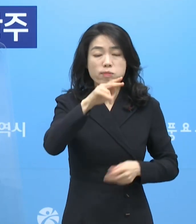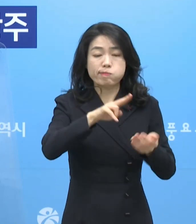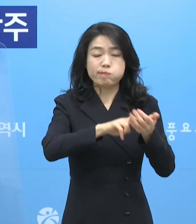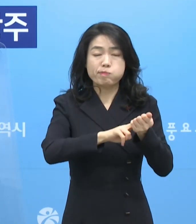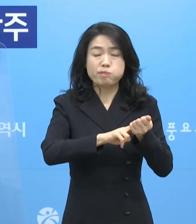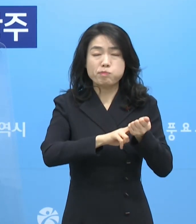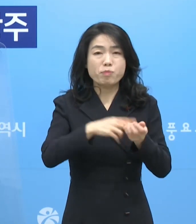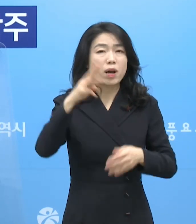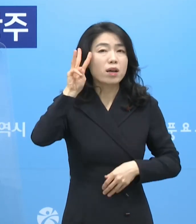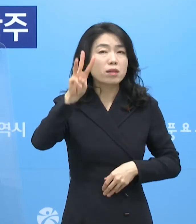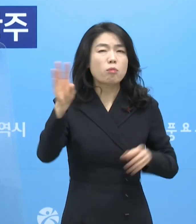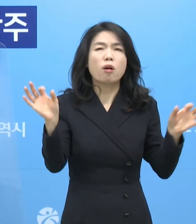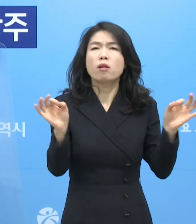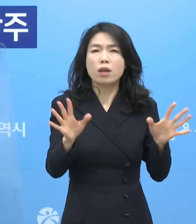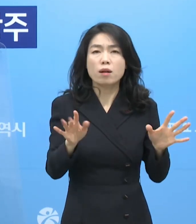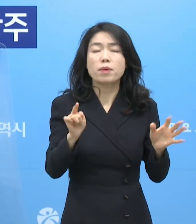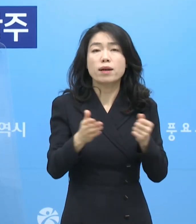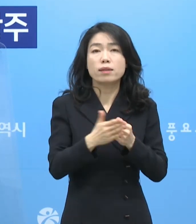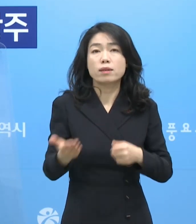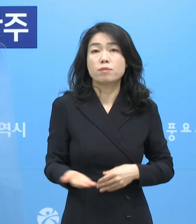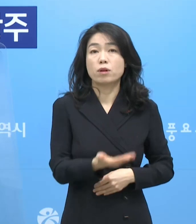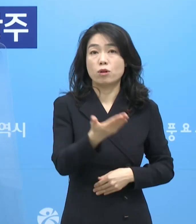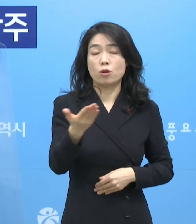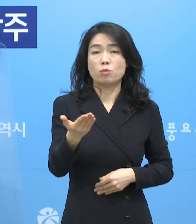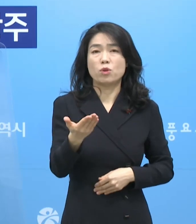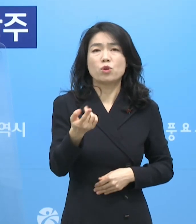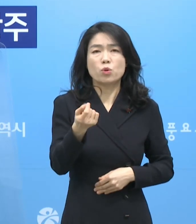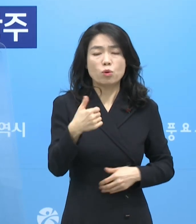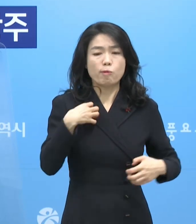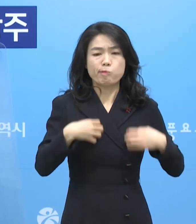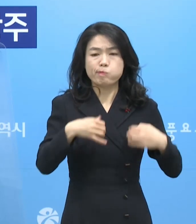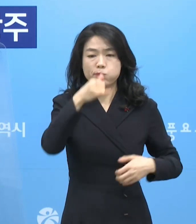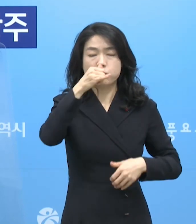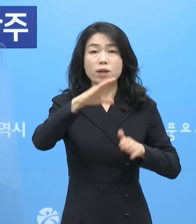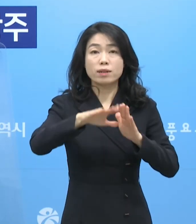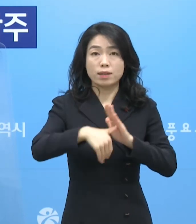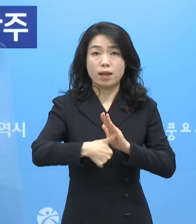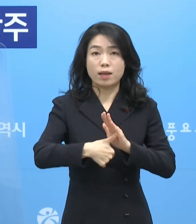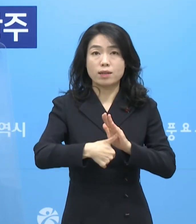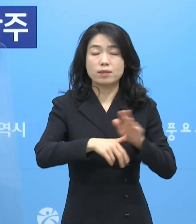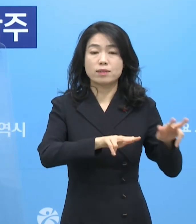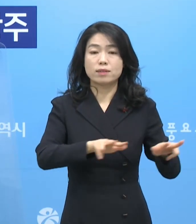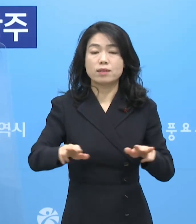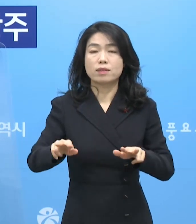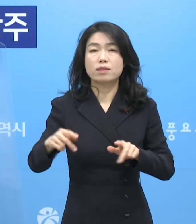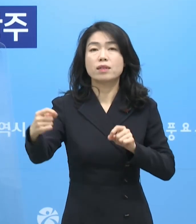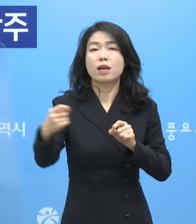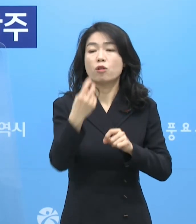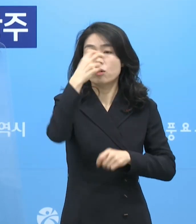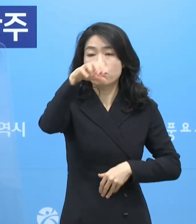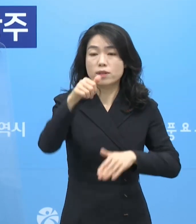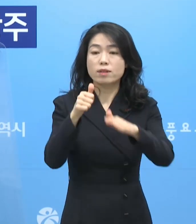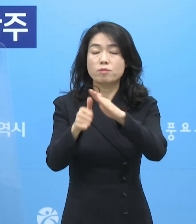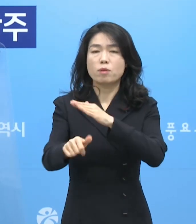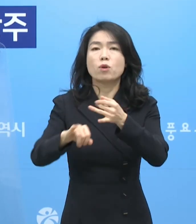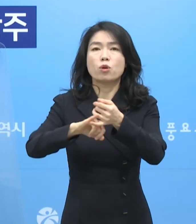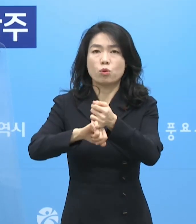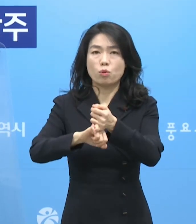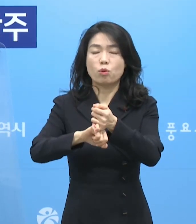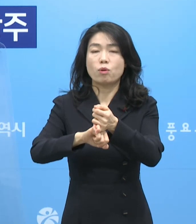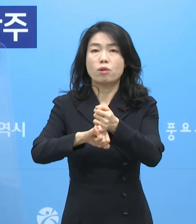정도로 짧기 때문에 시민 여러분께서는 조금이라도 의심증상이 있으면 즉시 가까운 선별진료소를